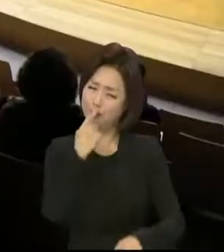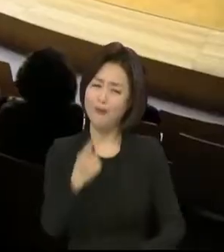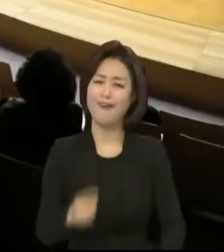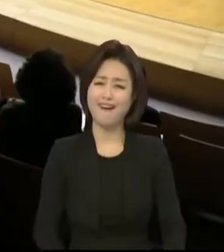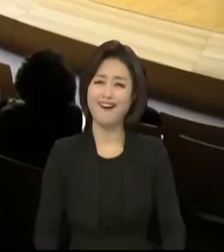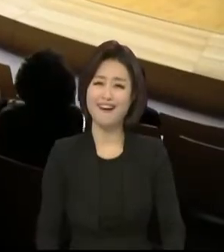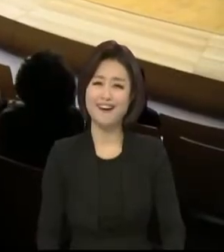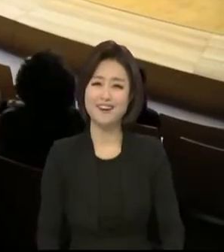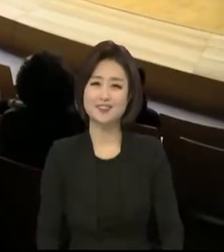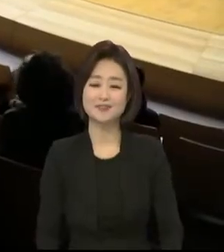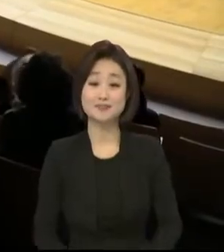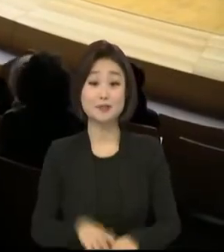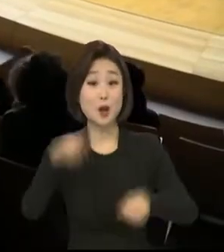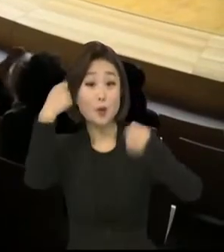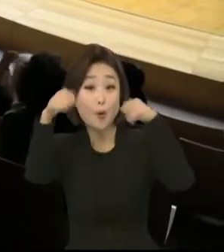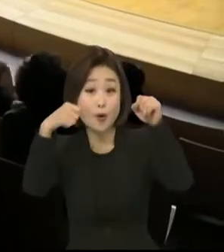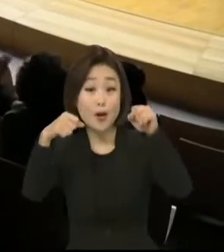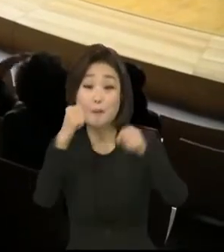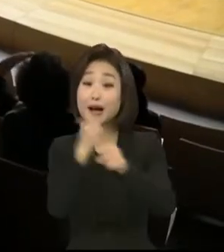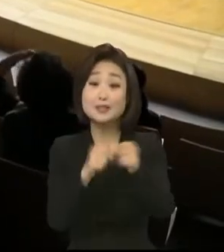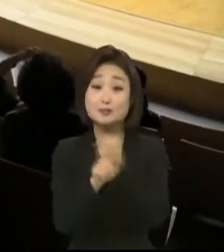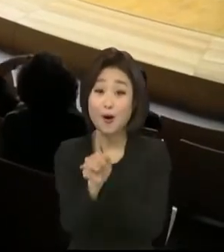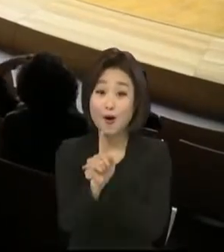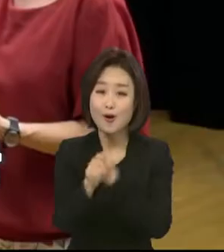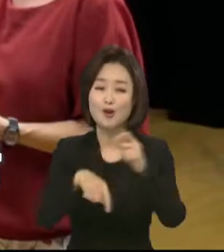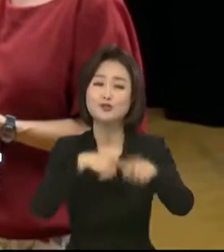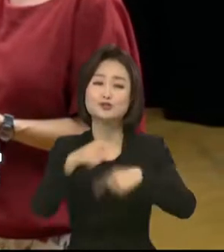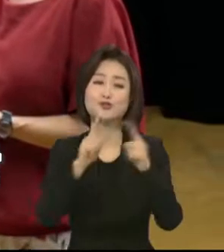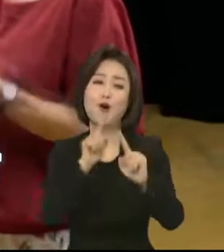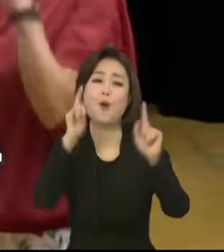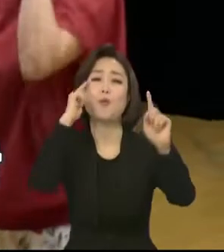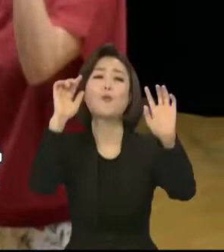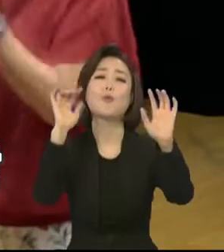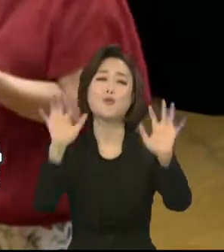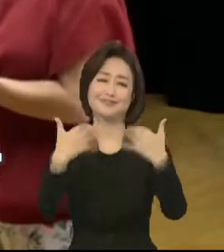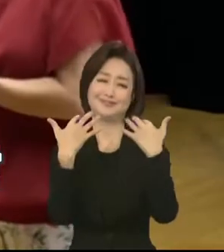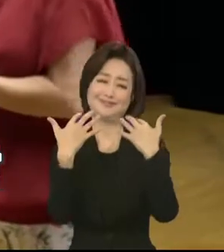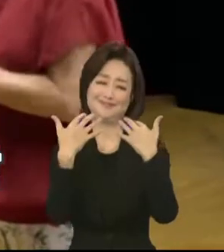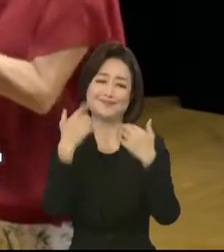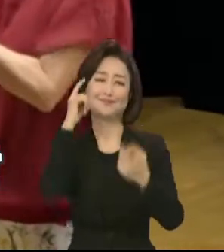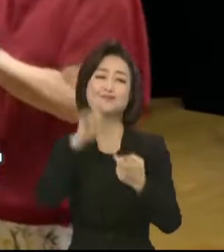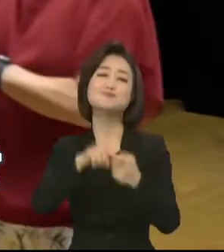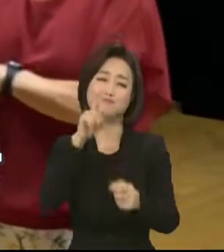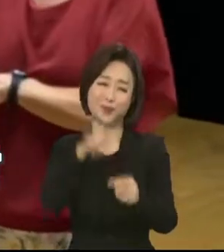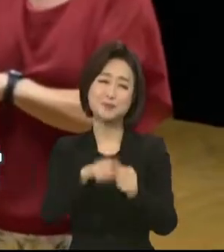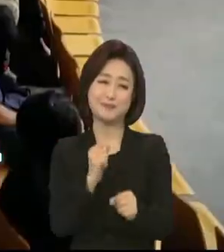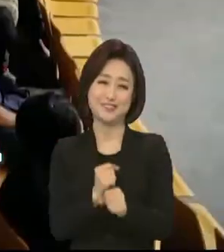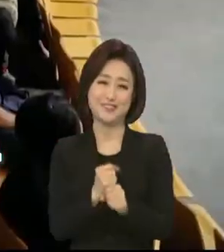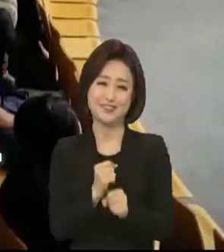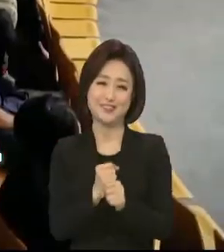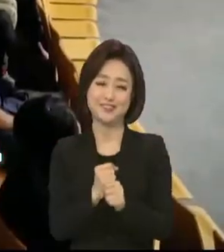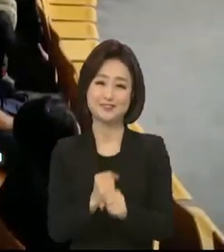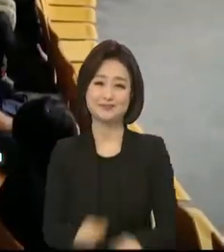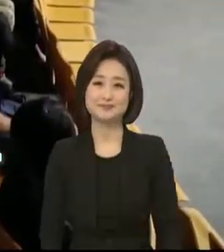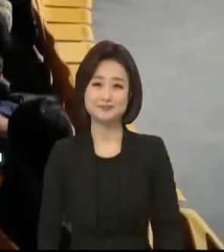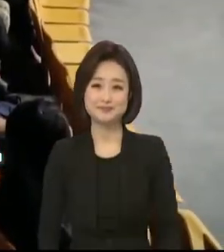사실 이 공연은 수어의 관심을 높이기 위해 만들어졌는데요. 한눈에 보이는 수어라는